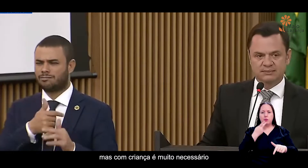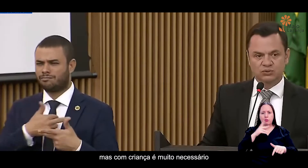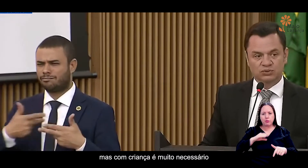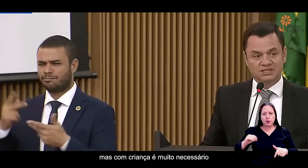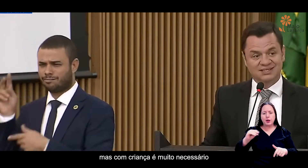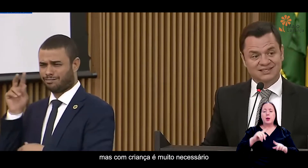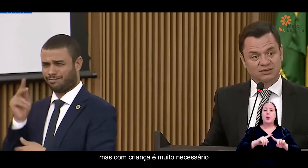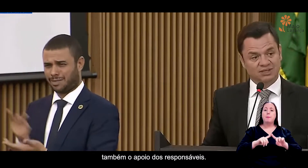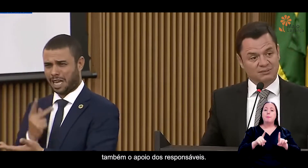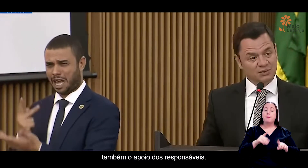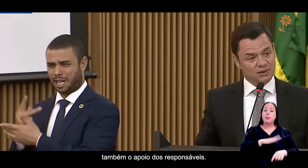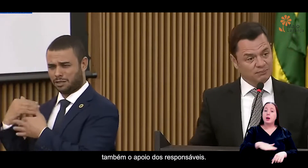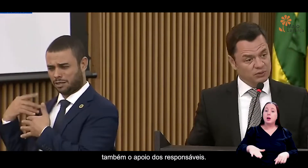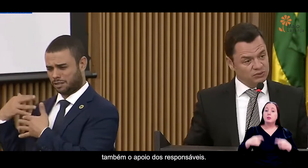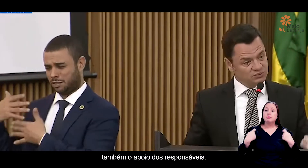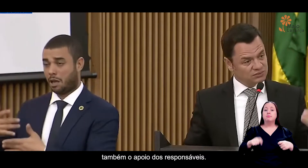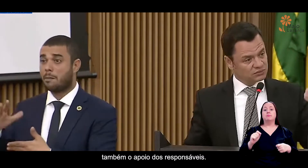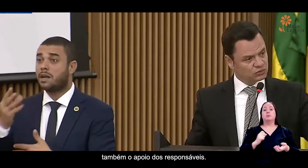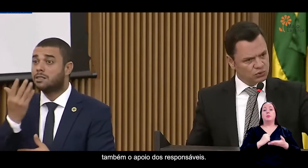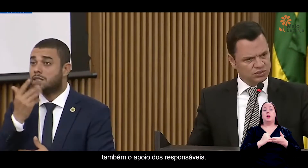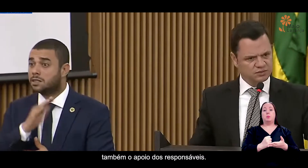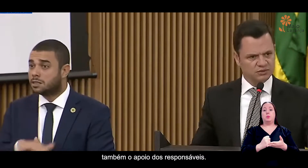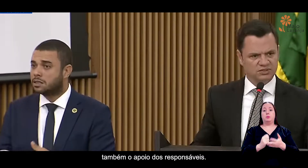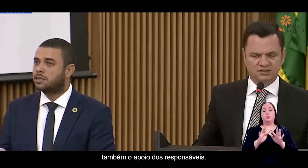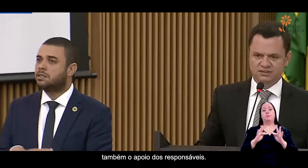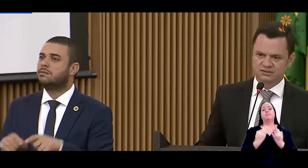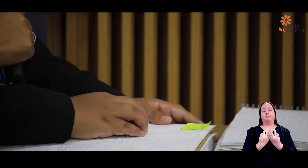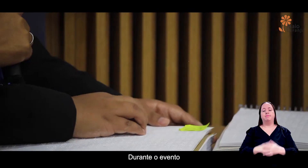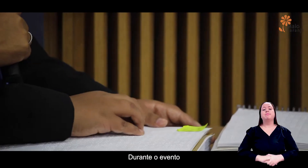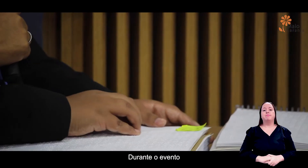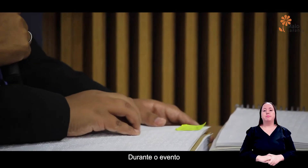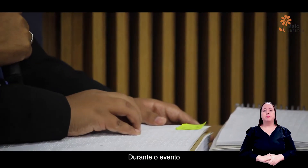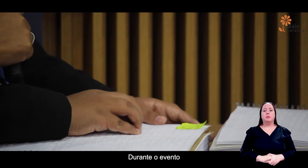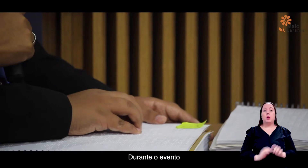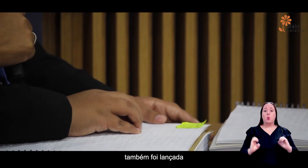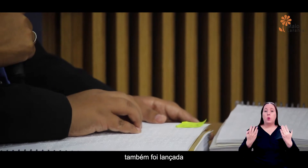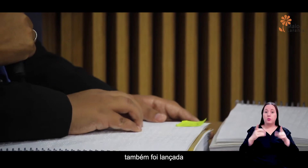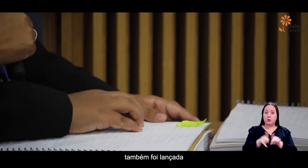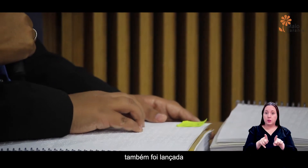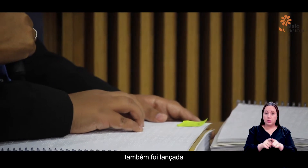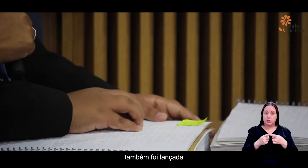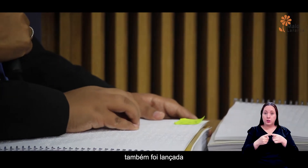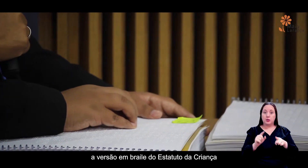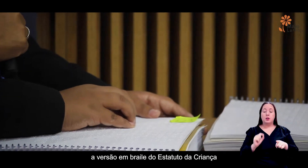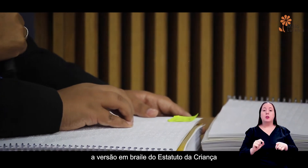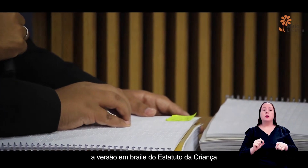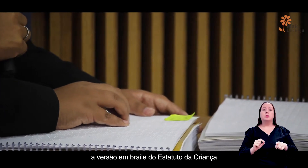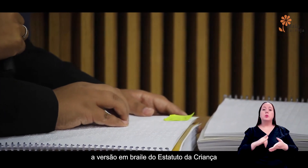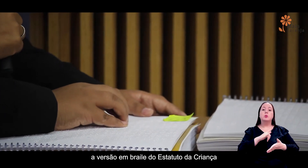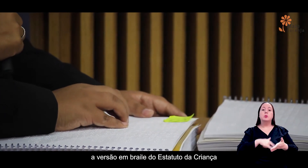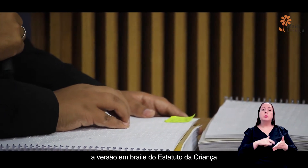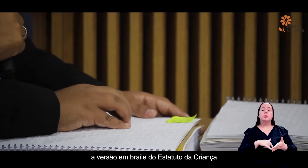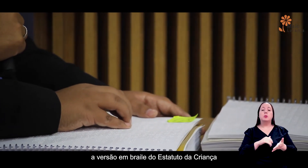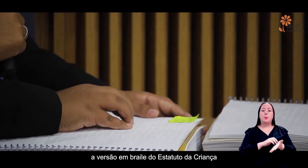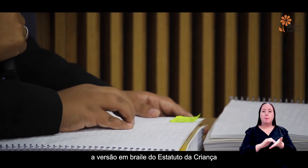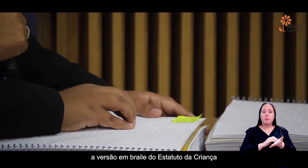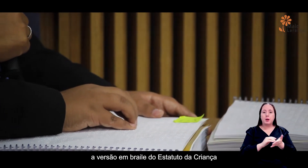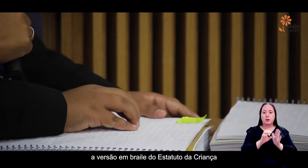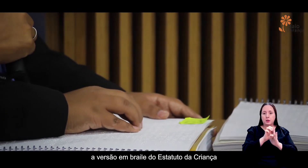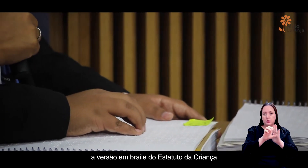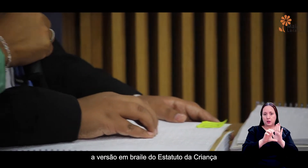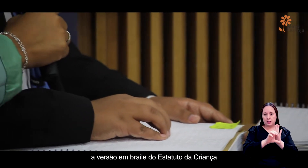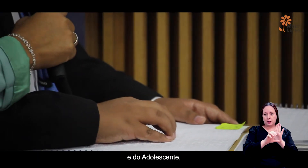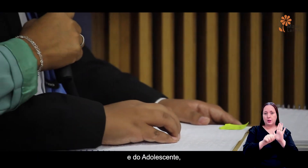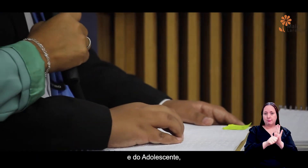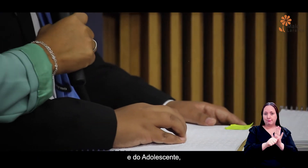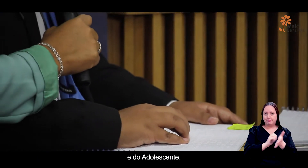com criança é muito necessário também o apoio dos responsáveis. Durante o evento também foi lançada a versão em braile do Estatuto